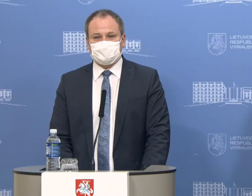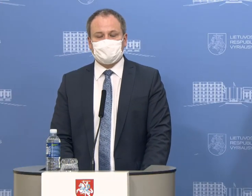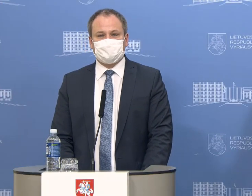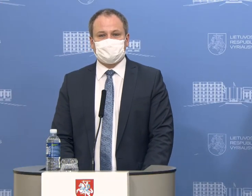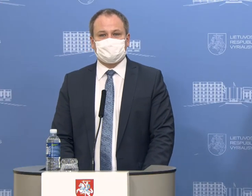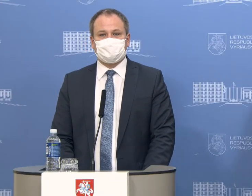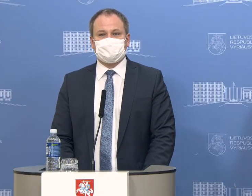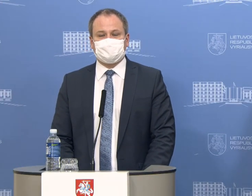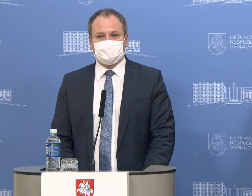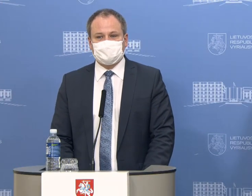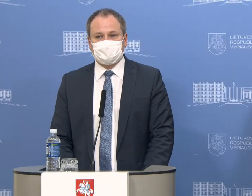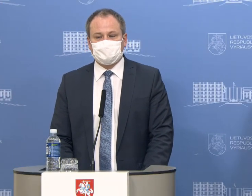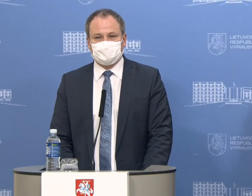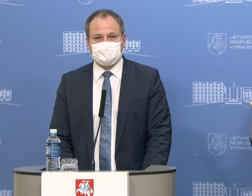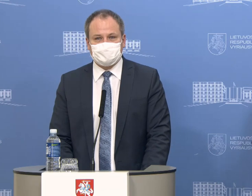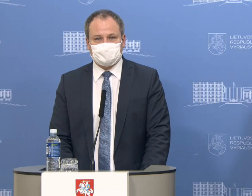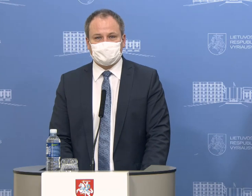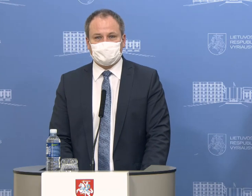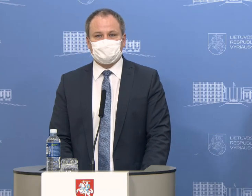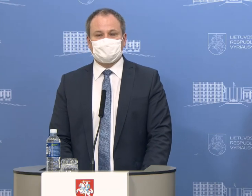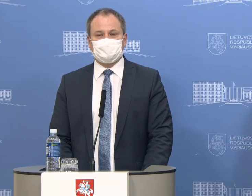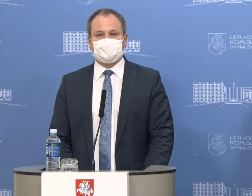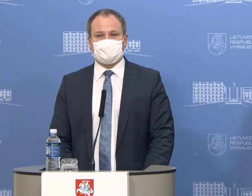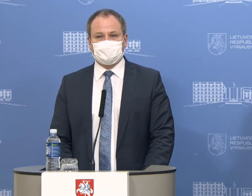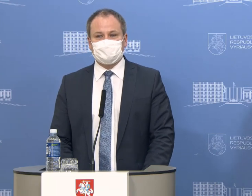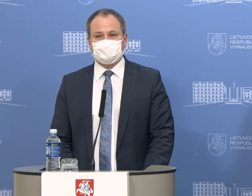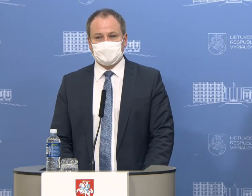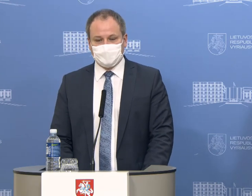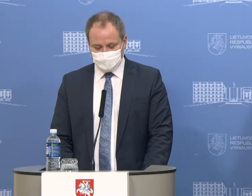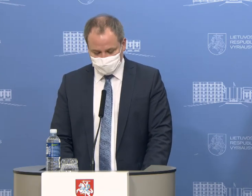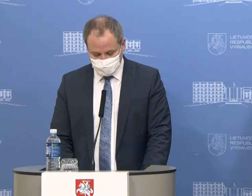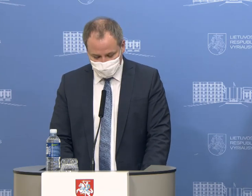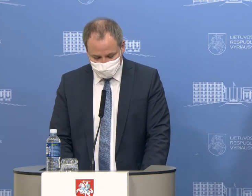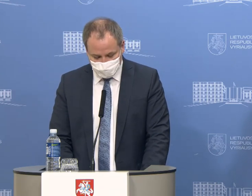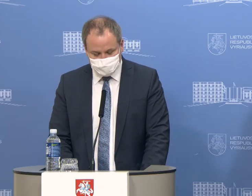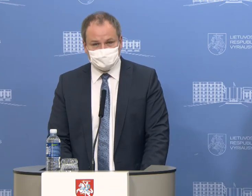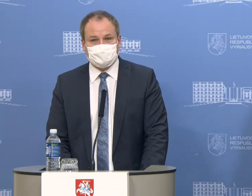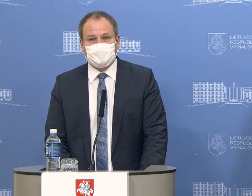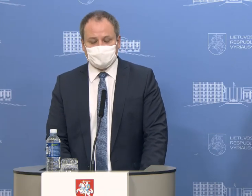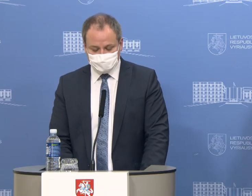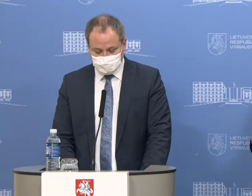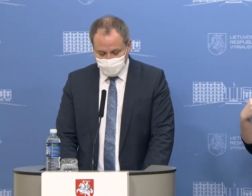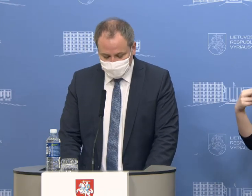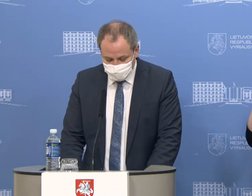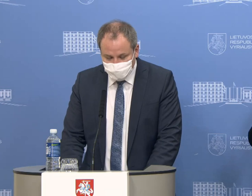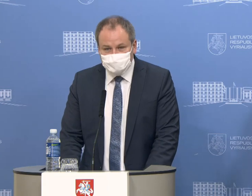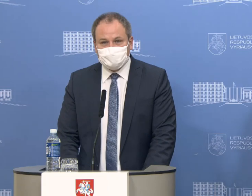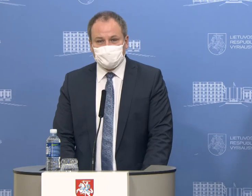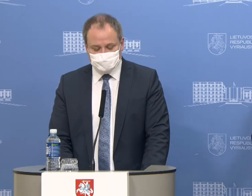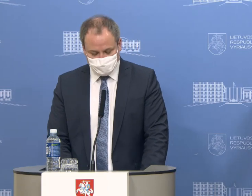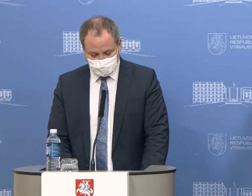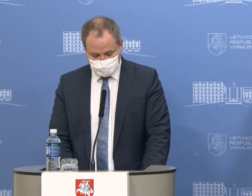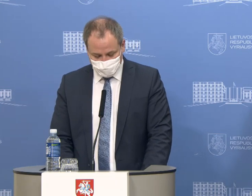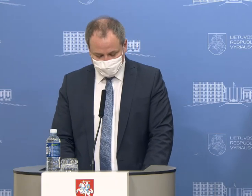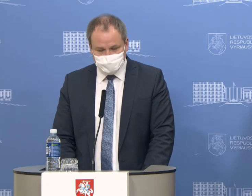formatą, kiekvienas pasisakys ir po to iš karto jam užduosite klausimus, paskui jie keisėsi. Trumpa